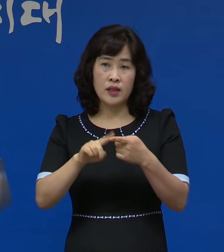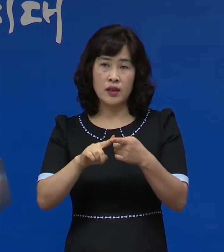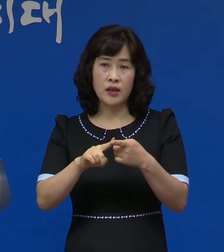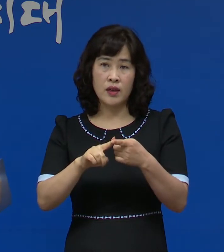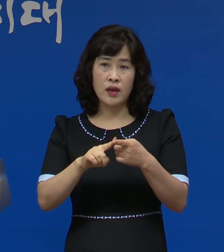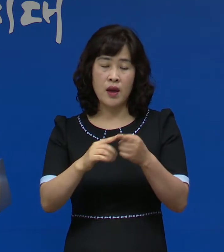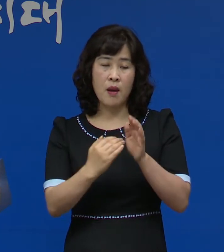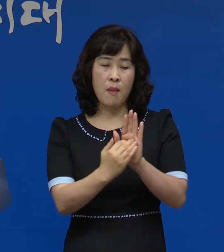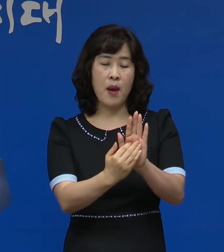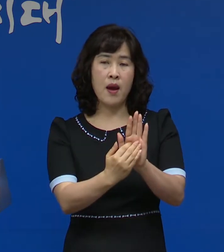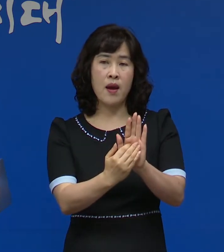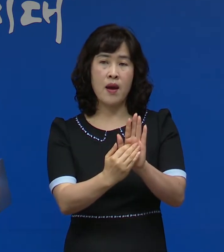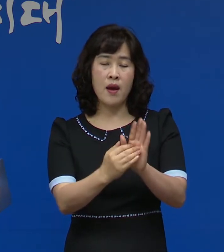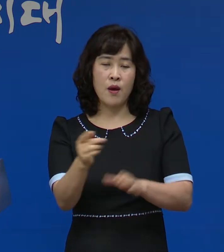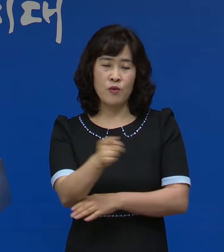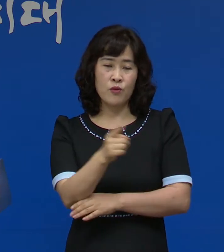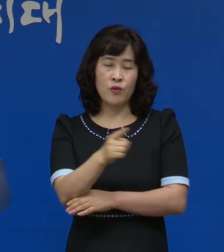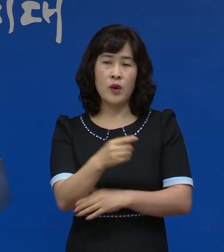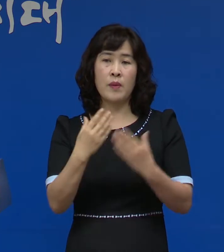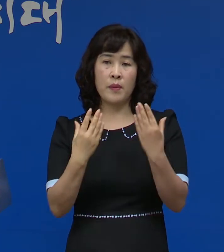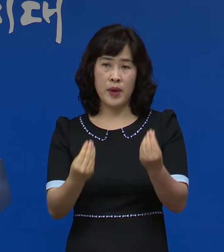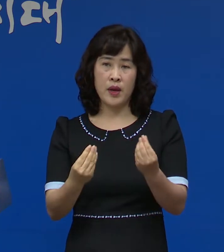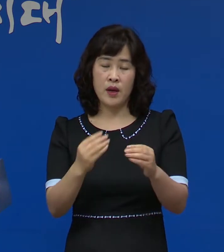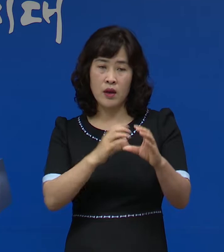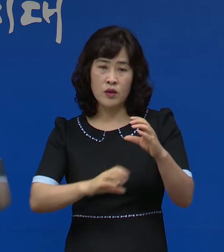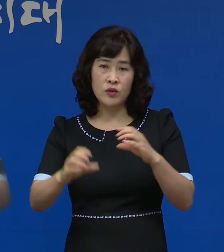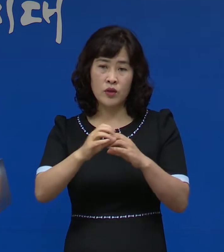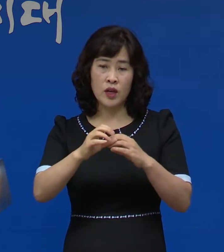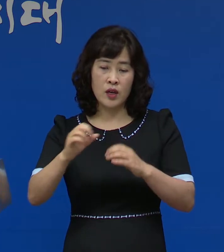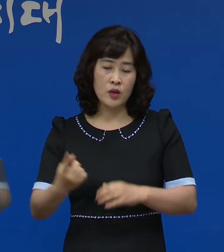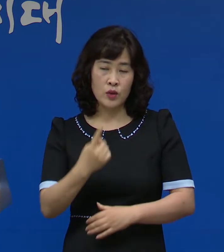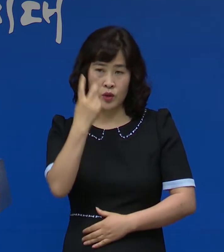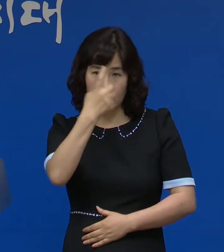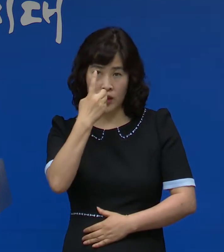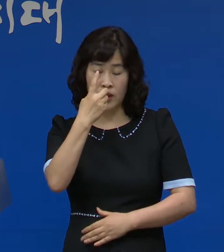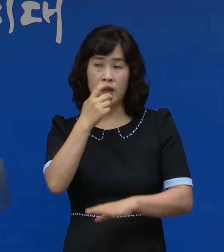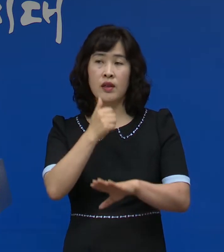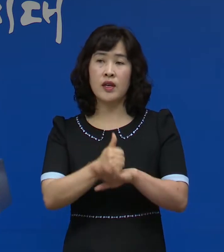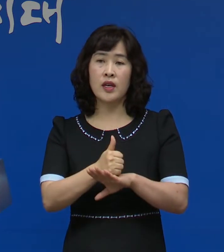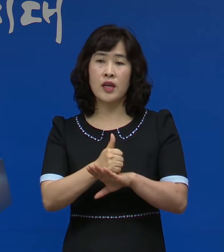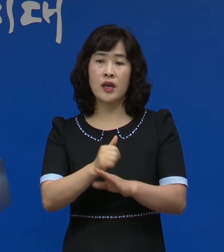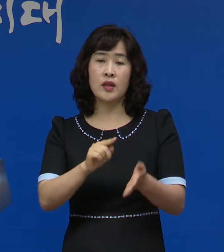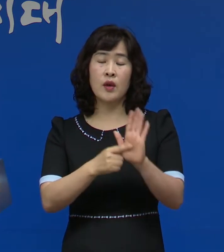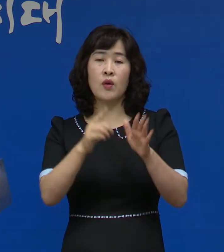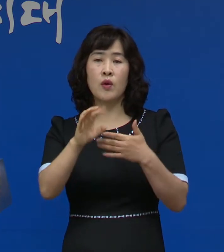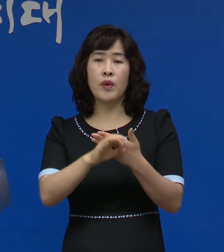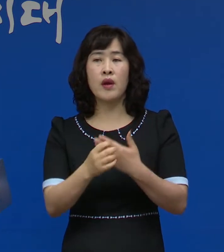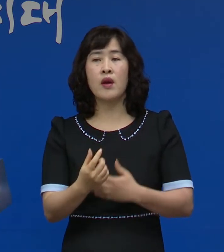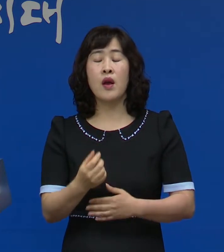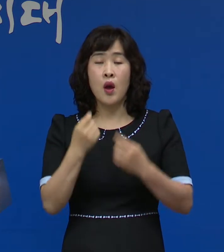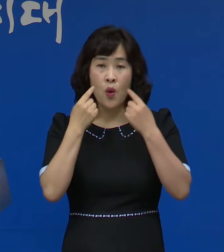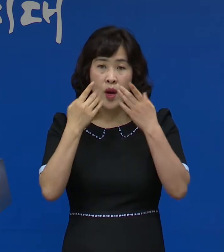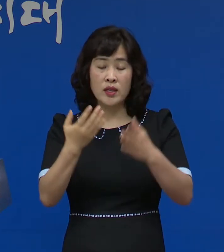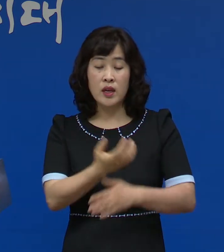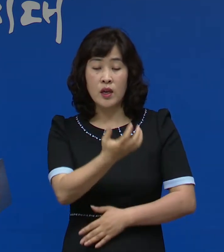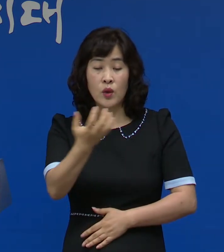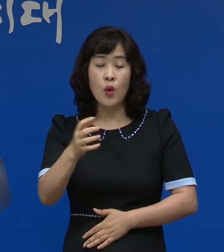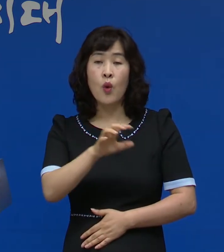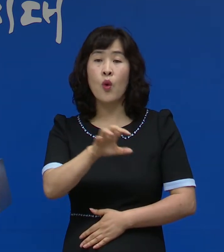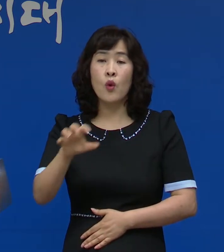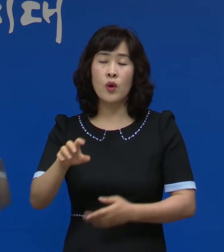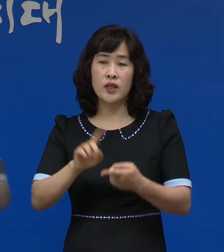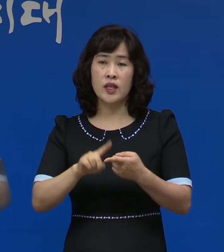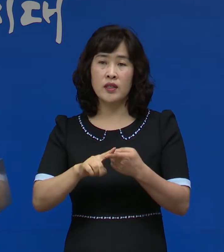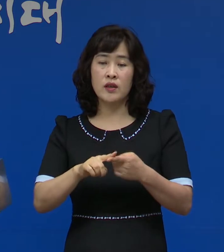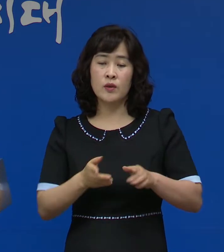방역조치를 완료하였고 추가 여각조사 결과가 나오는 대로 정확한 이동 경로